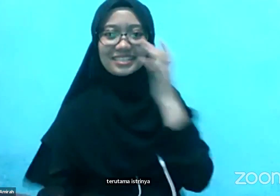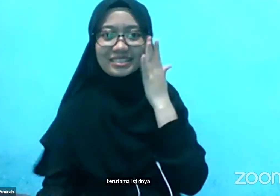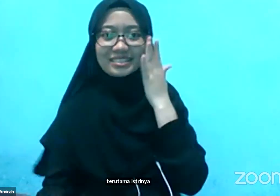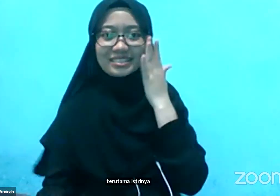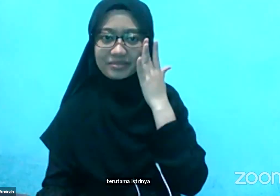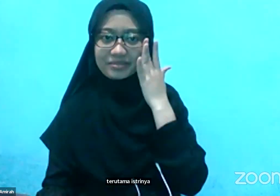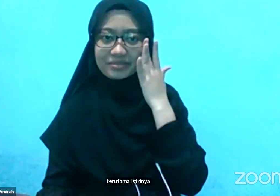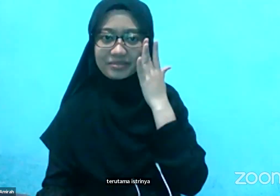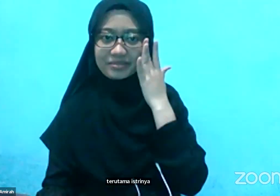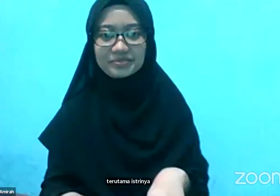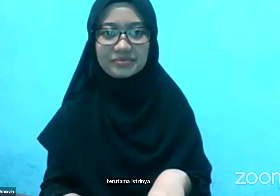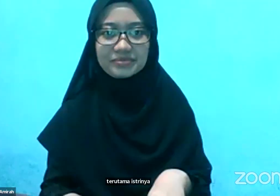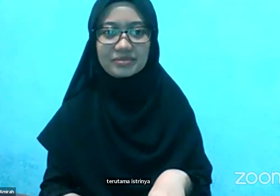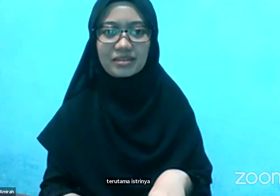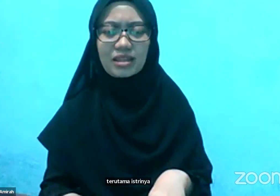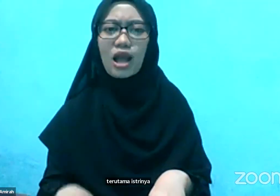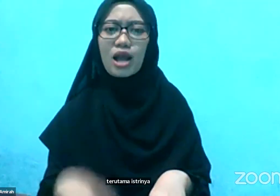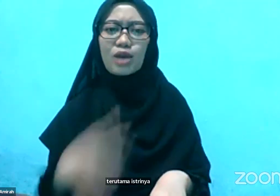Ngaus juga ya Ternyata stand up